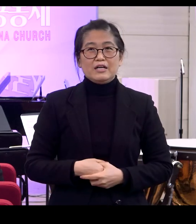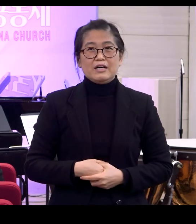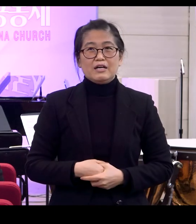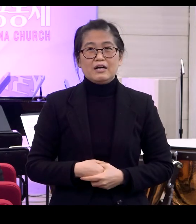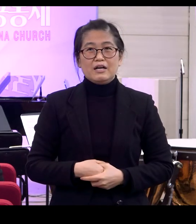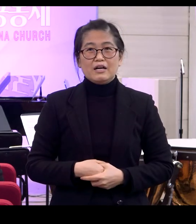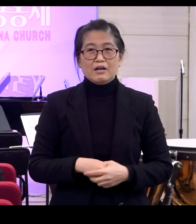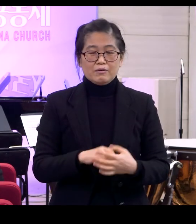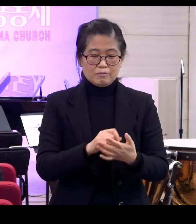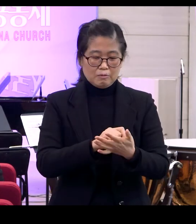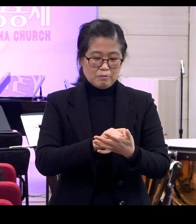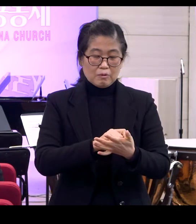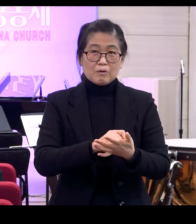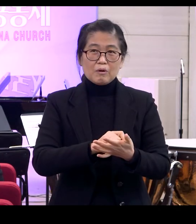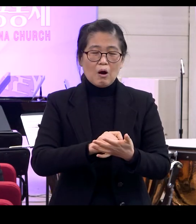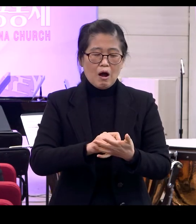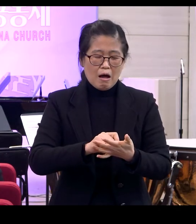저는 노트 필기하다 말고 막 울었어요